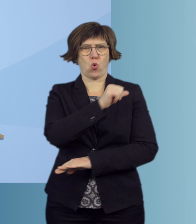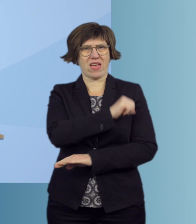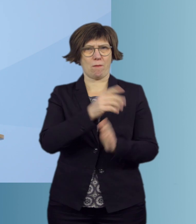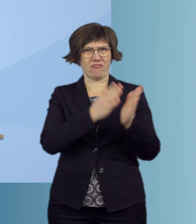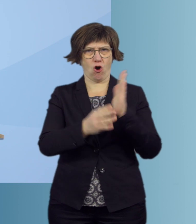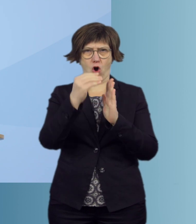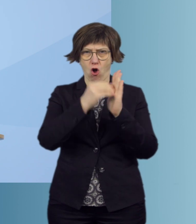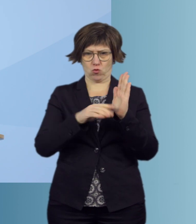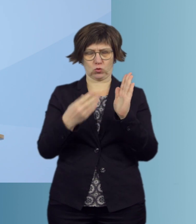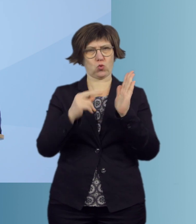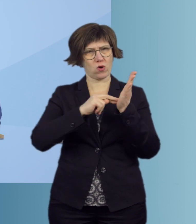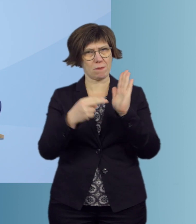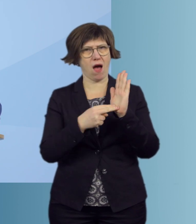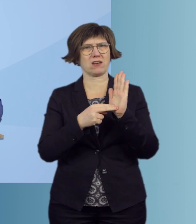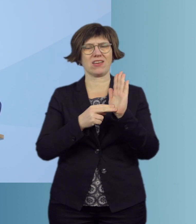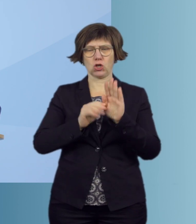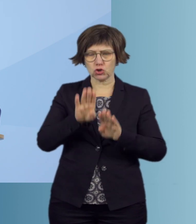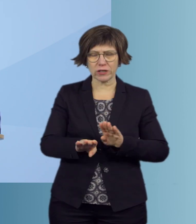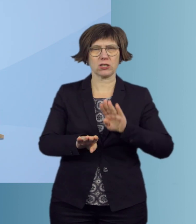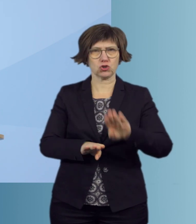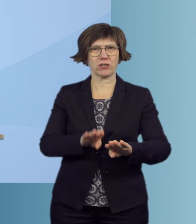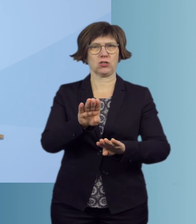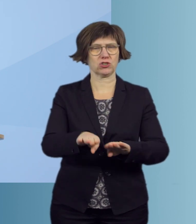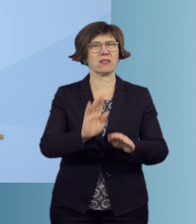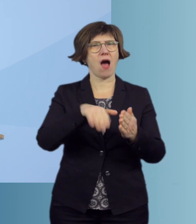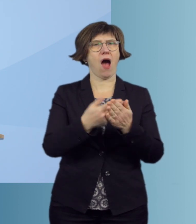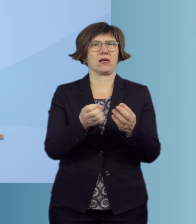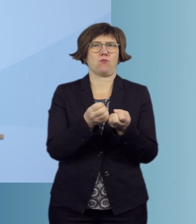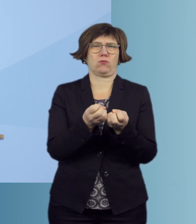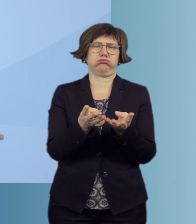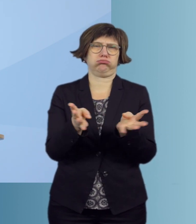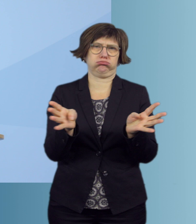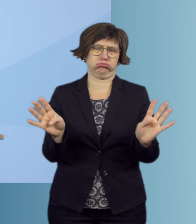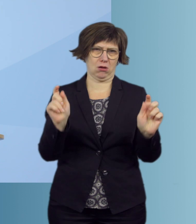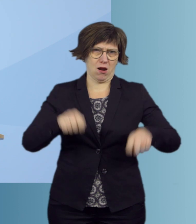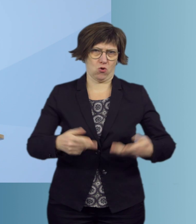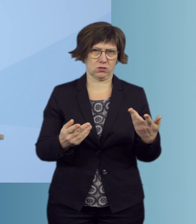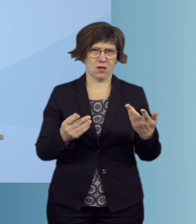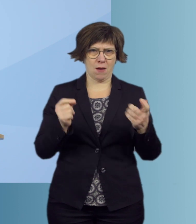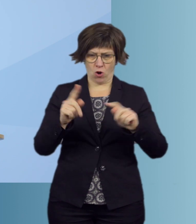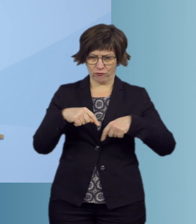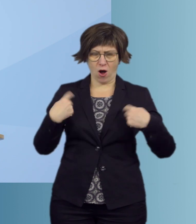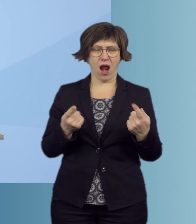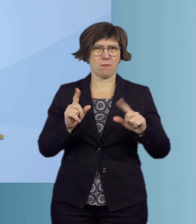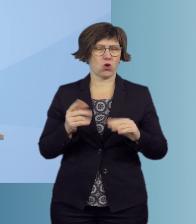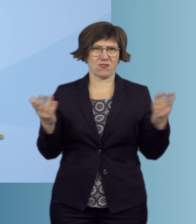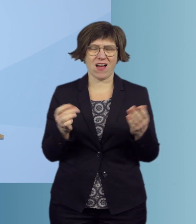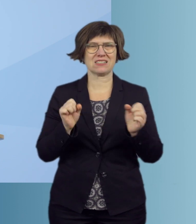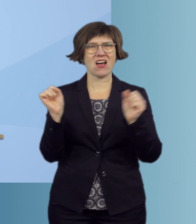Impfverordnung vorsieht, Zug um Zug das Angebot zu verbreitern. Das heißt für uns alle, der Winter